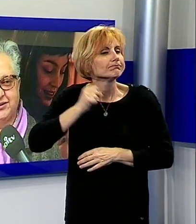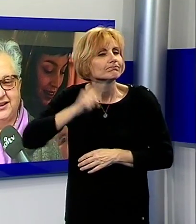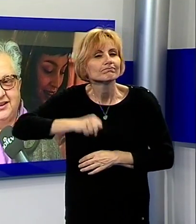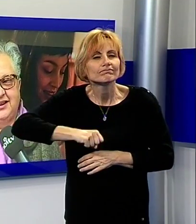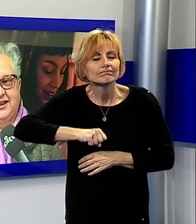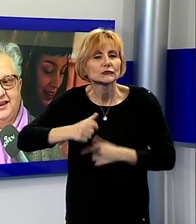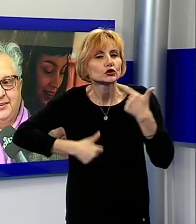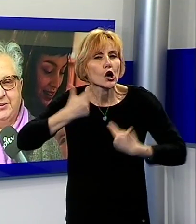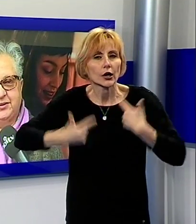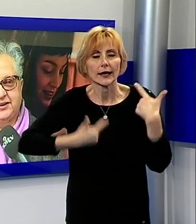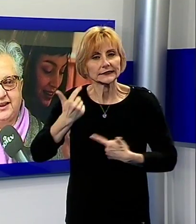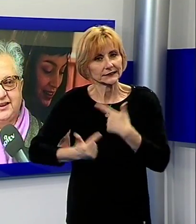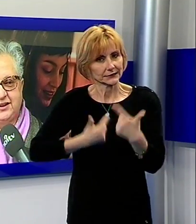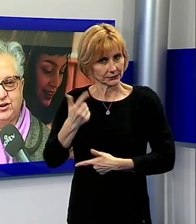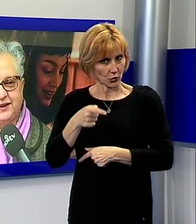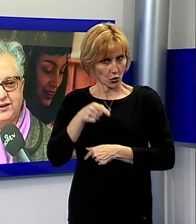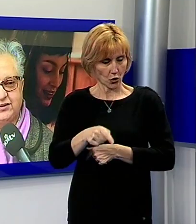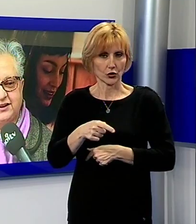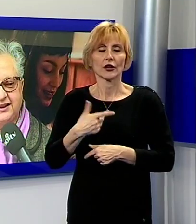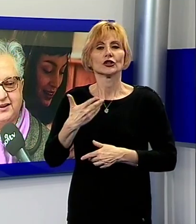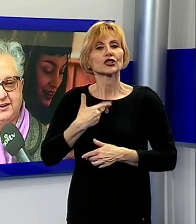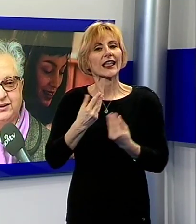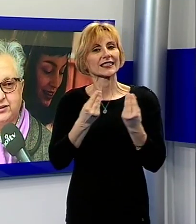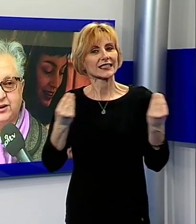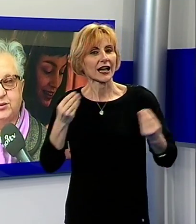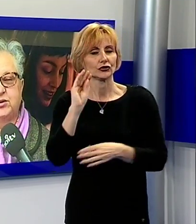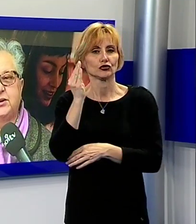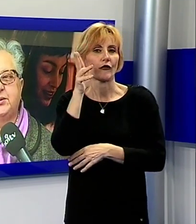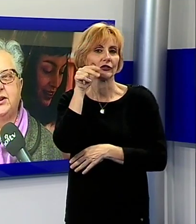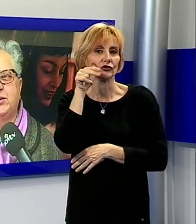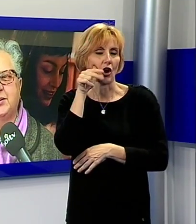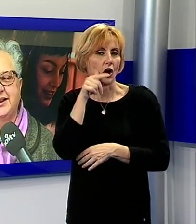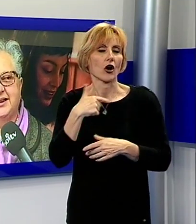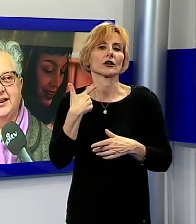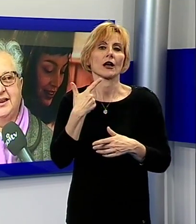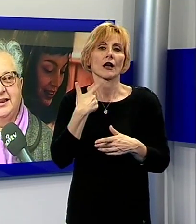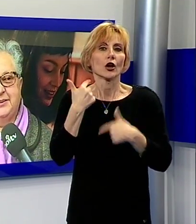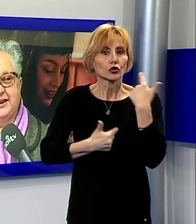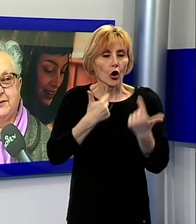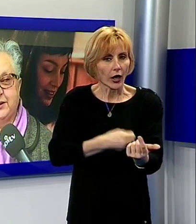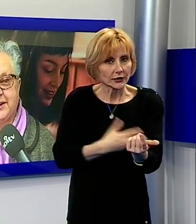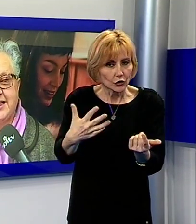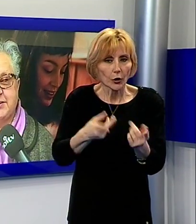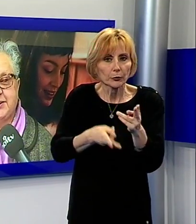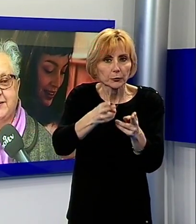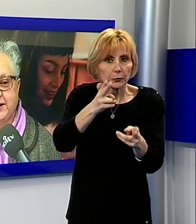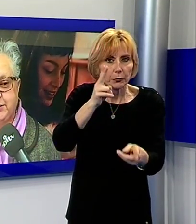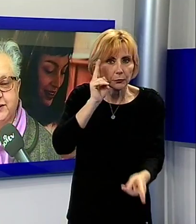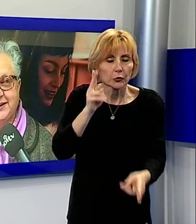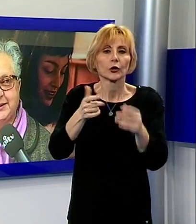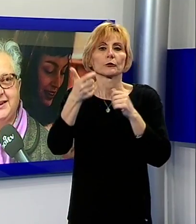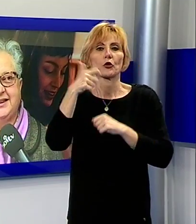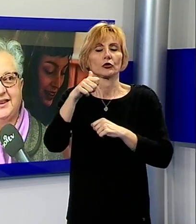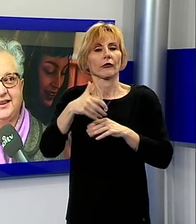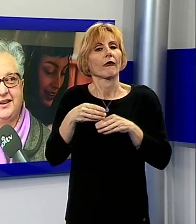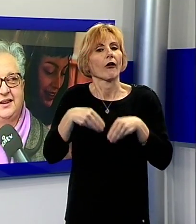donazione. Abbiamo tante giovani donne che donano molto di più degli uomini perché fanno plasma, perché vanno